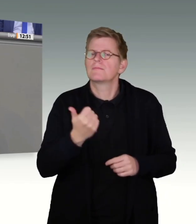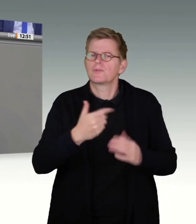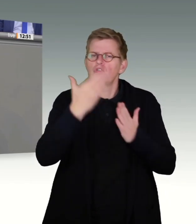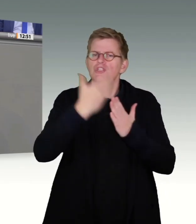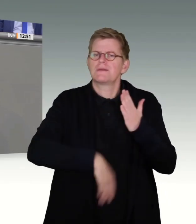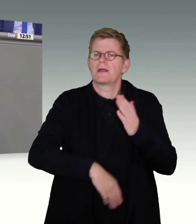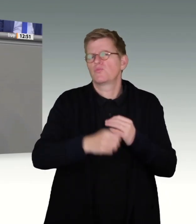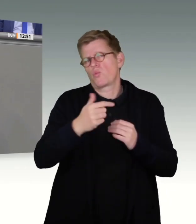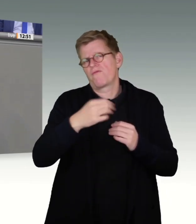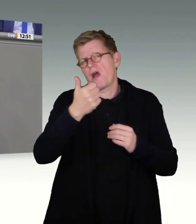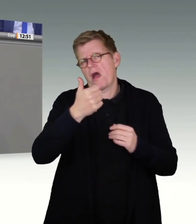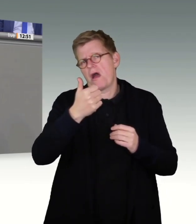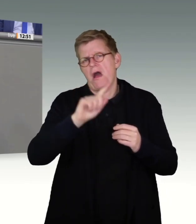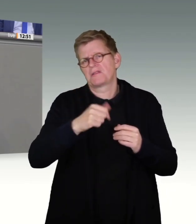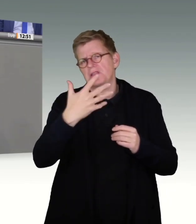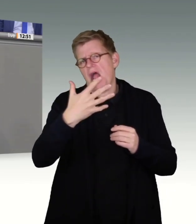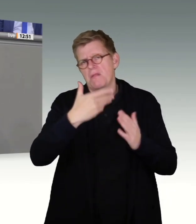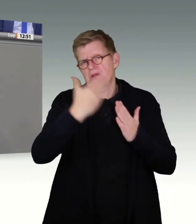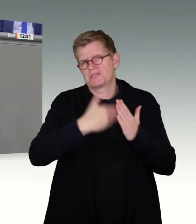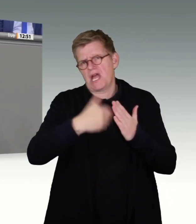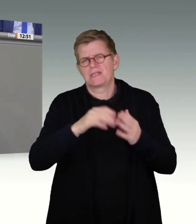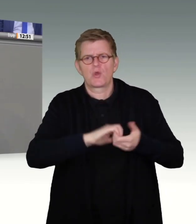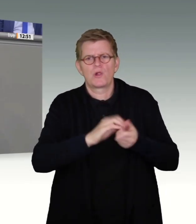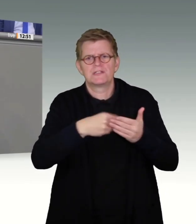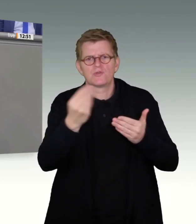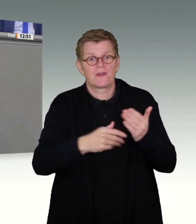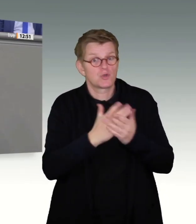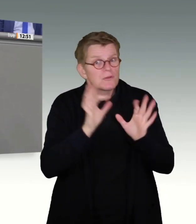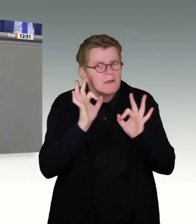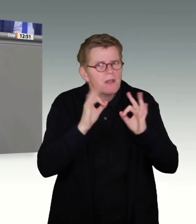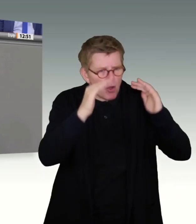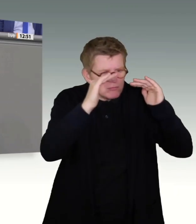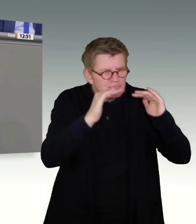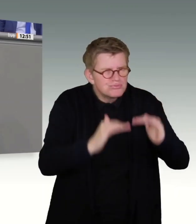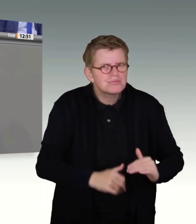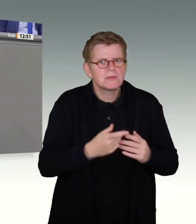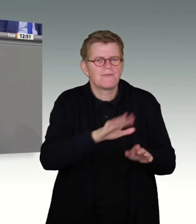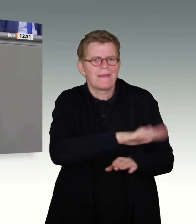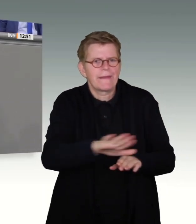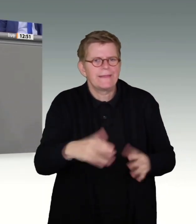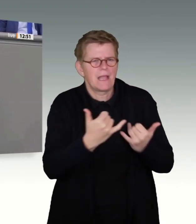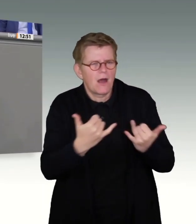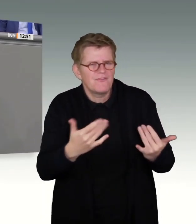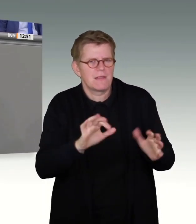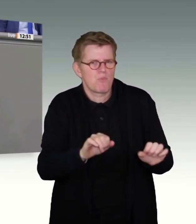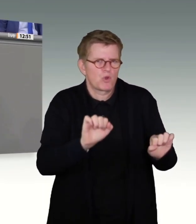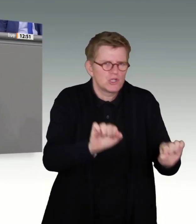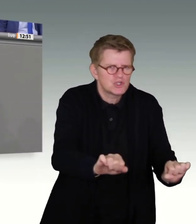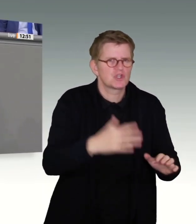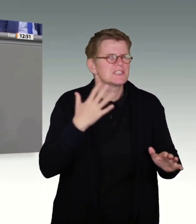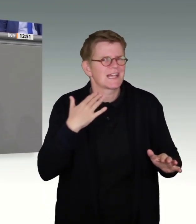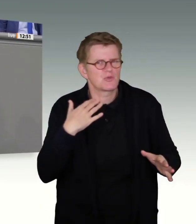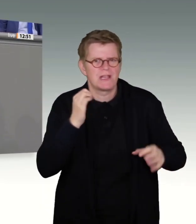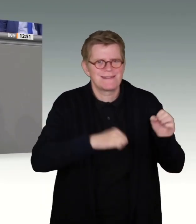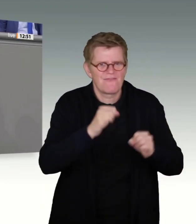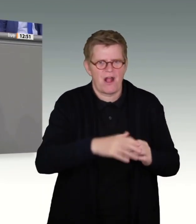Koalitionsvertrags dezidiert beschrieben, mit welchen Maßnahmen Kinder vor sexualisierter Gewalt geschützt werden können. Und das schwarz-grüne Bündnis